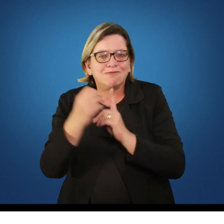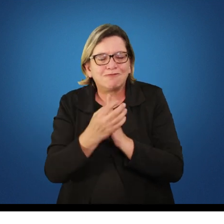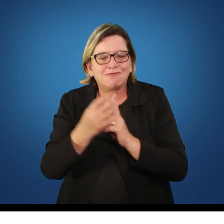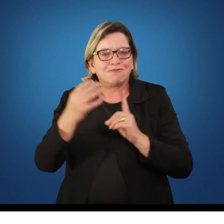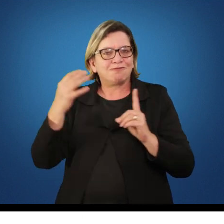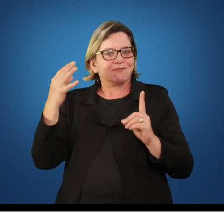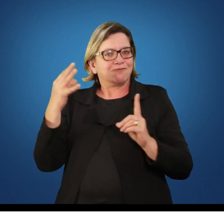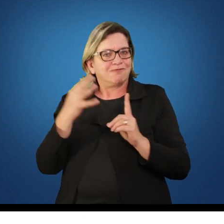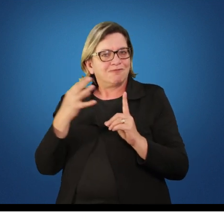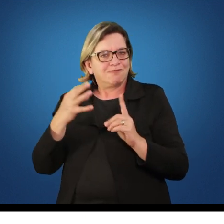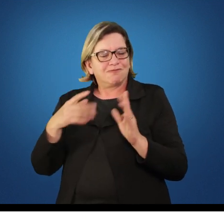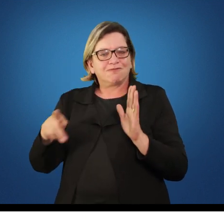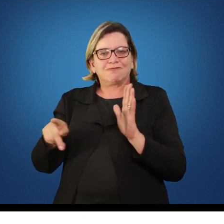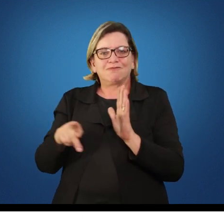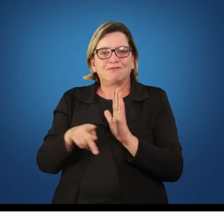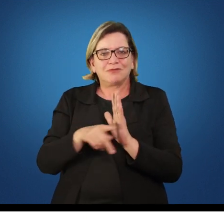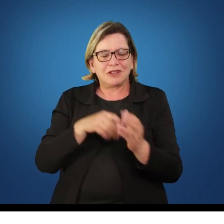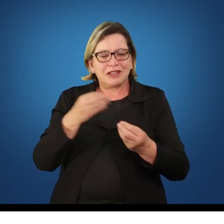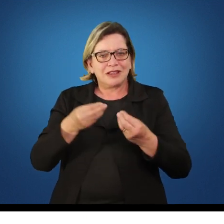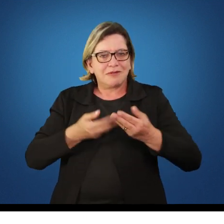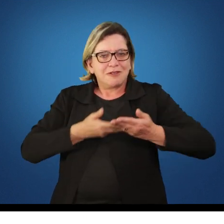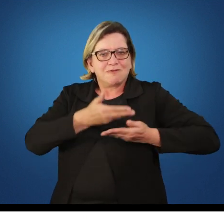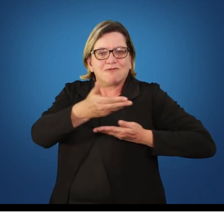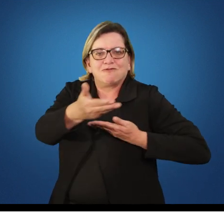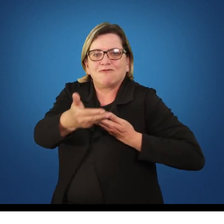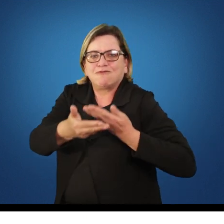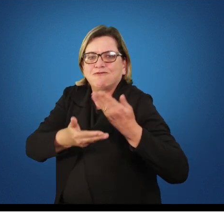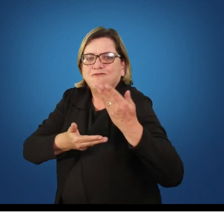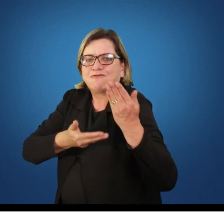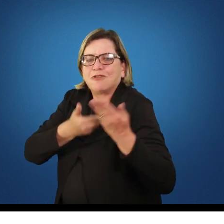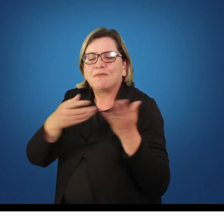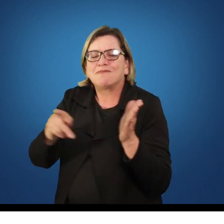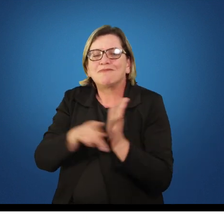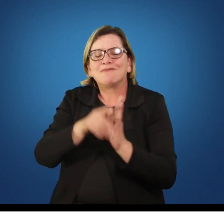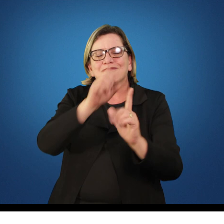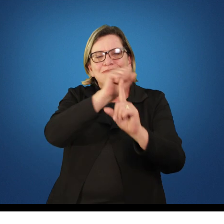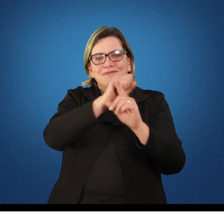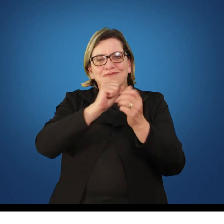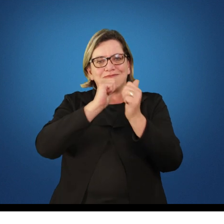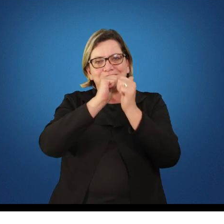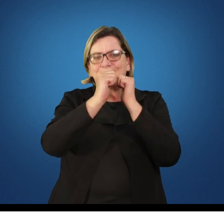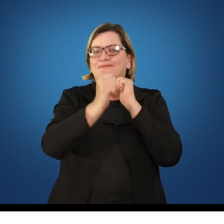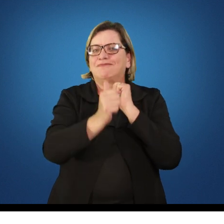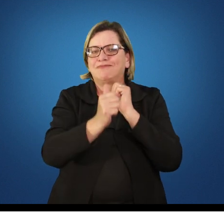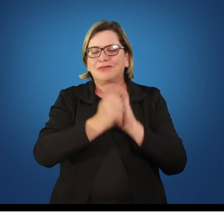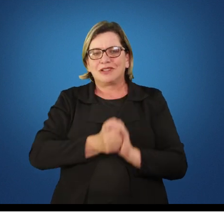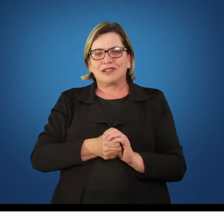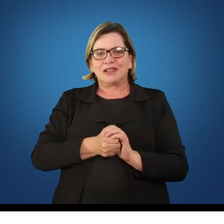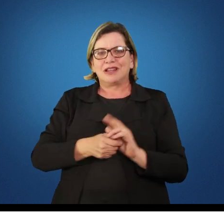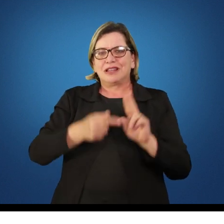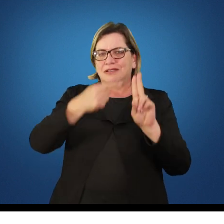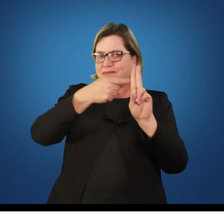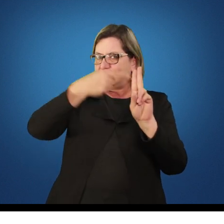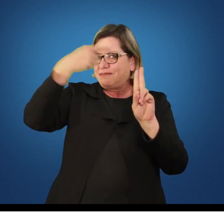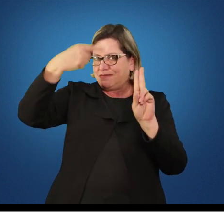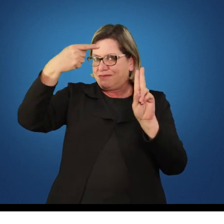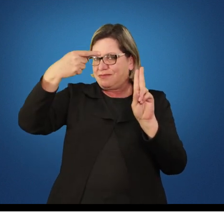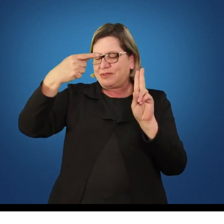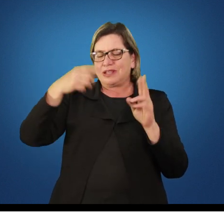sociedade por meio, a socialização por meio do esporte. Então, como unidade 1, nós vamos trabalhar